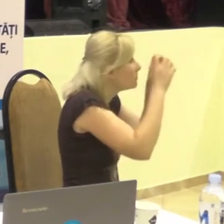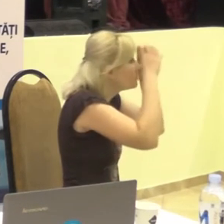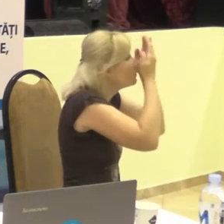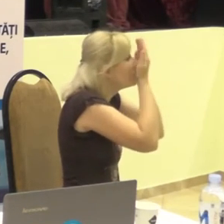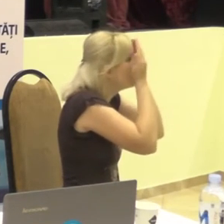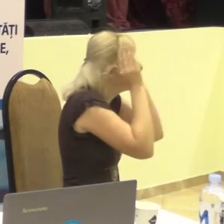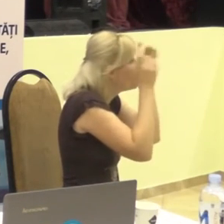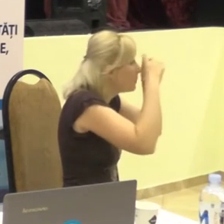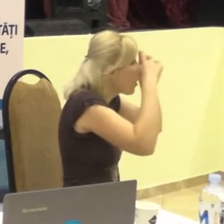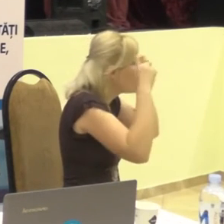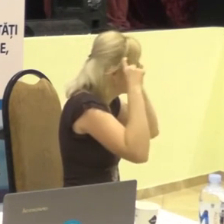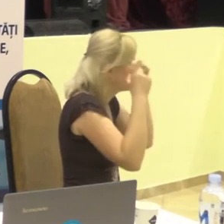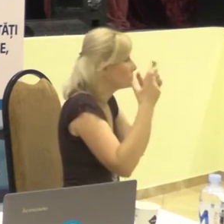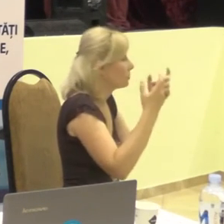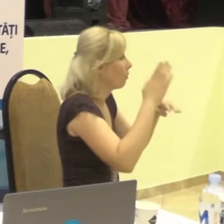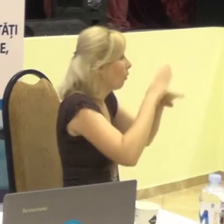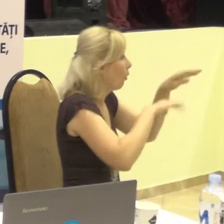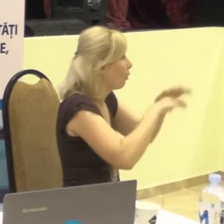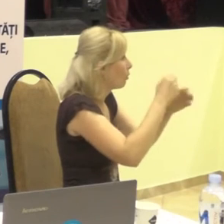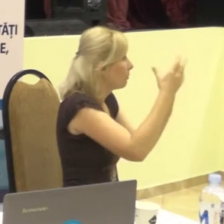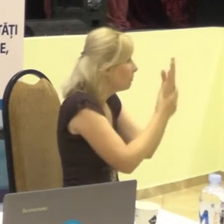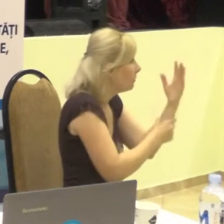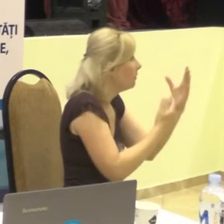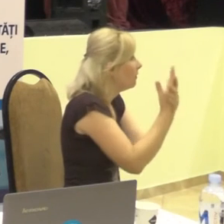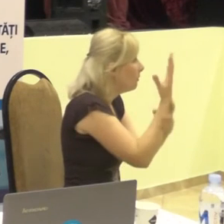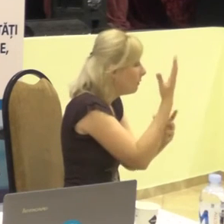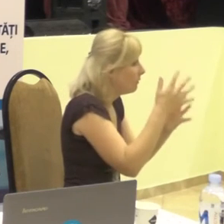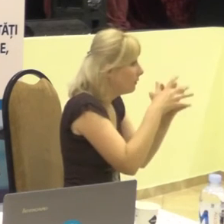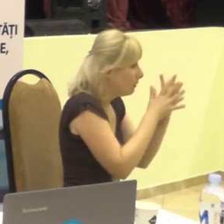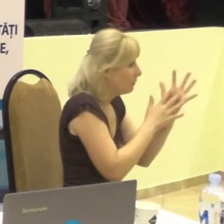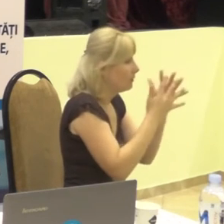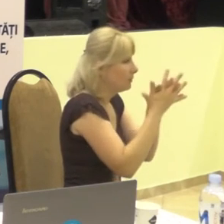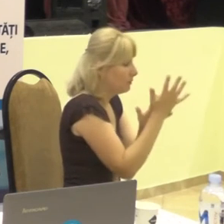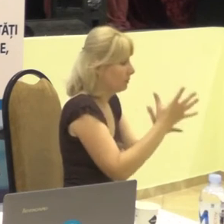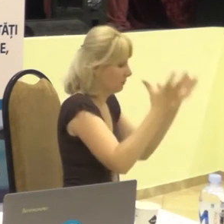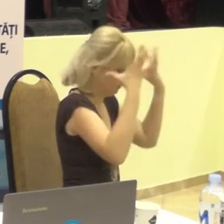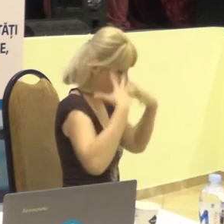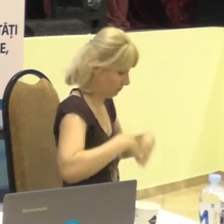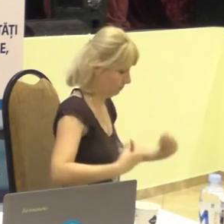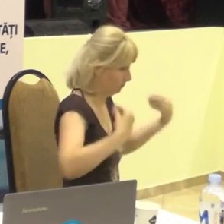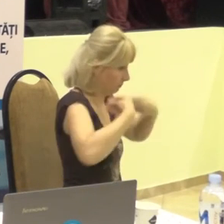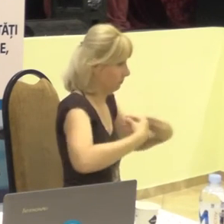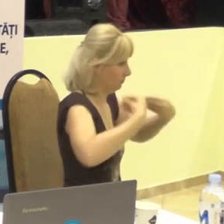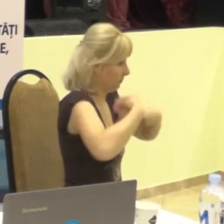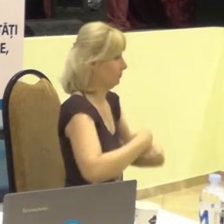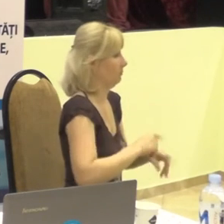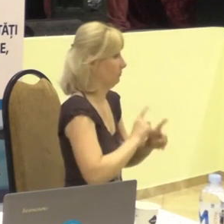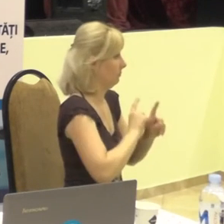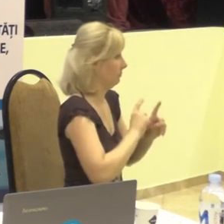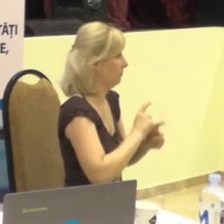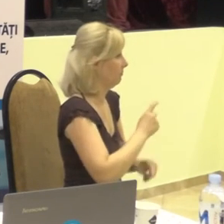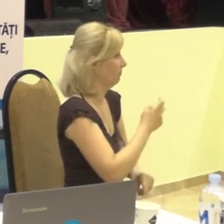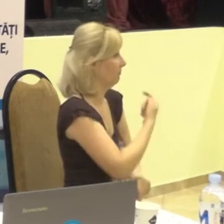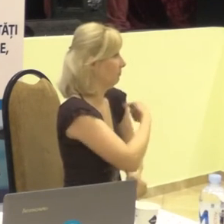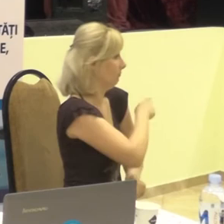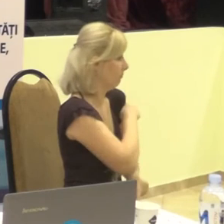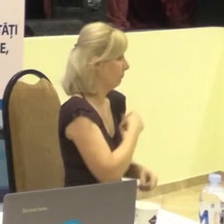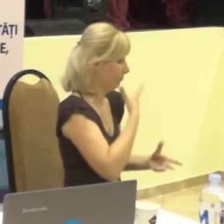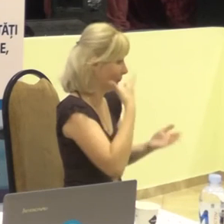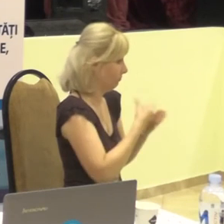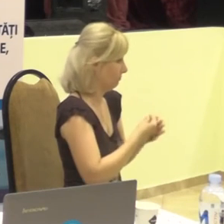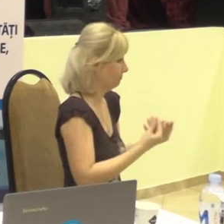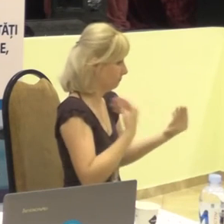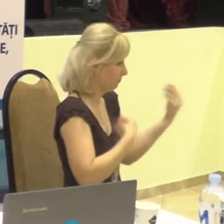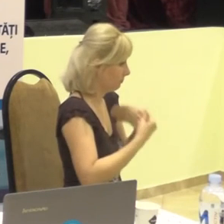ochii cu ochelari, mâinile în mănuș, echipamentul medical și